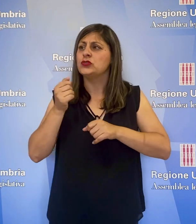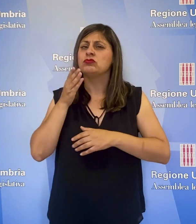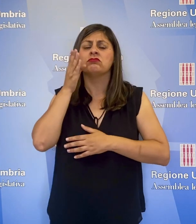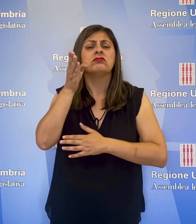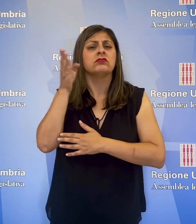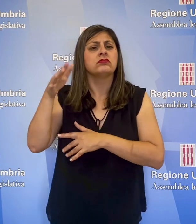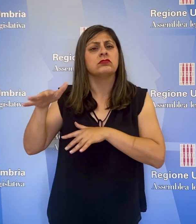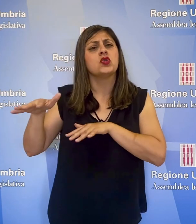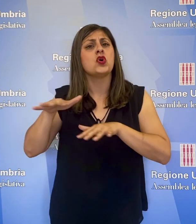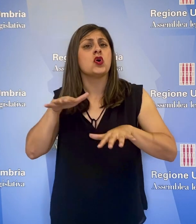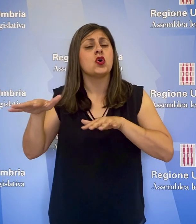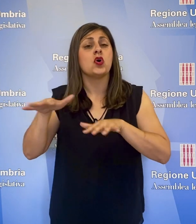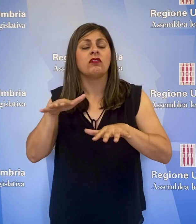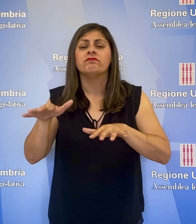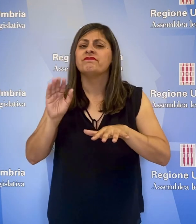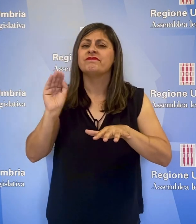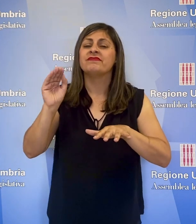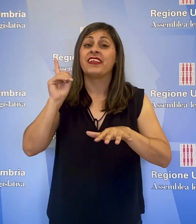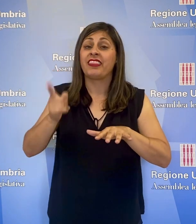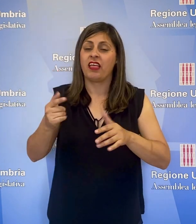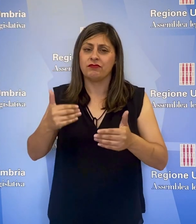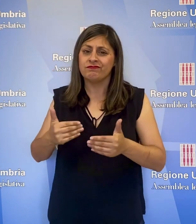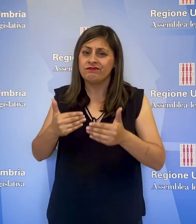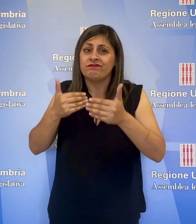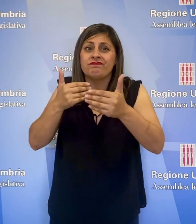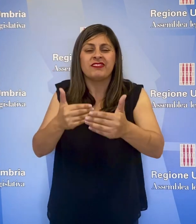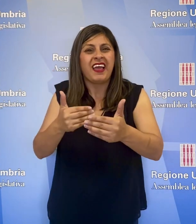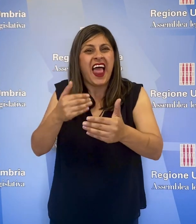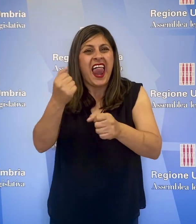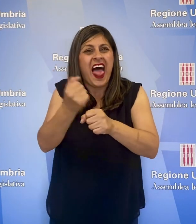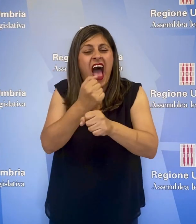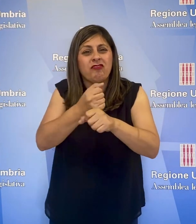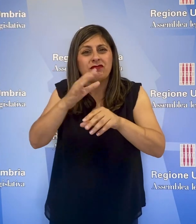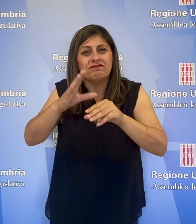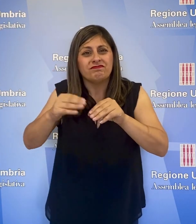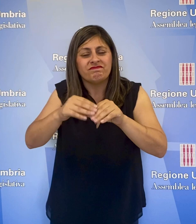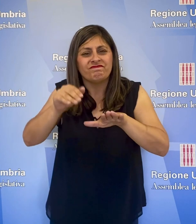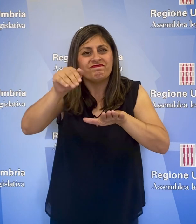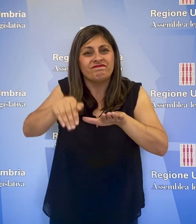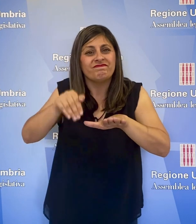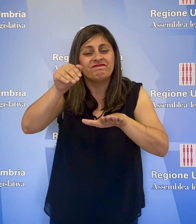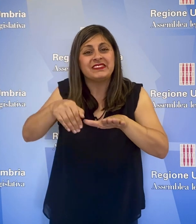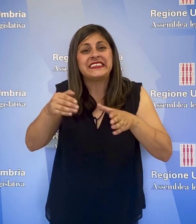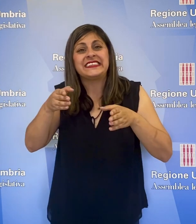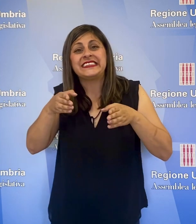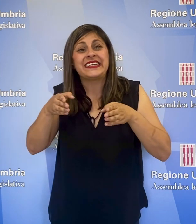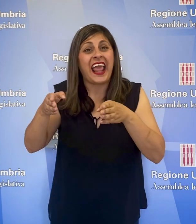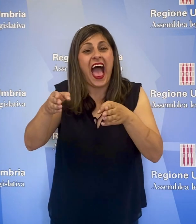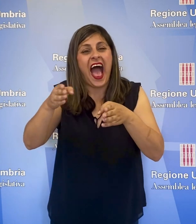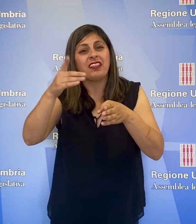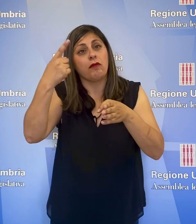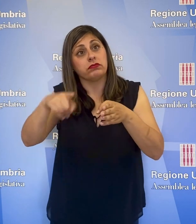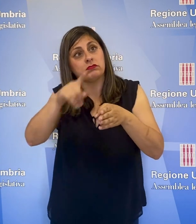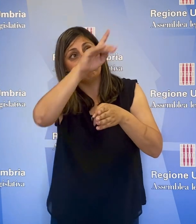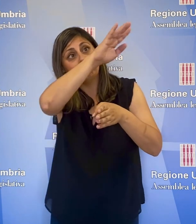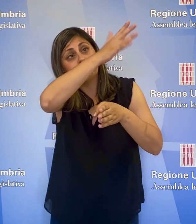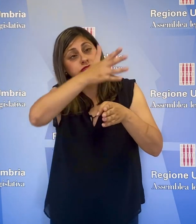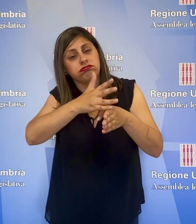necessarie per chiedere di posticipare, alla fine dell'estate, l'avvio dei lavori di ripristino della stabilità del versante